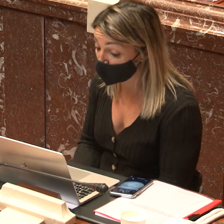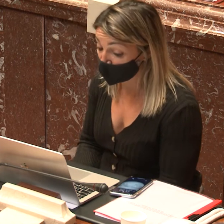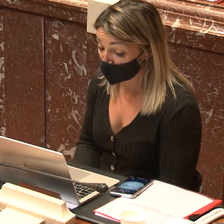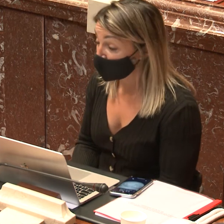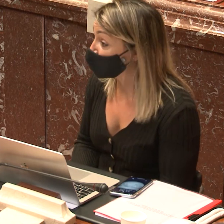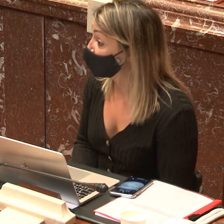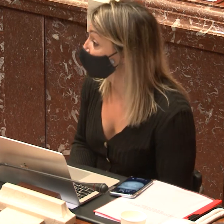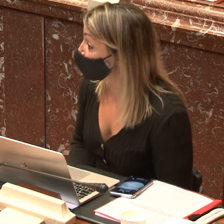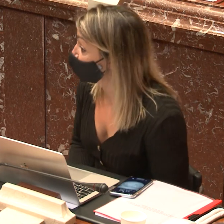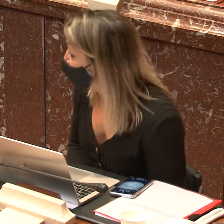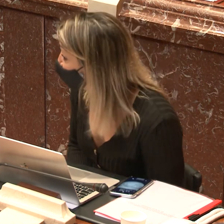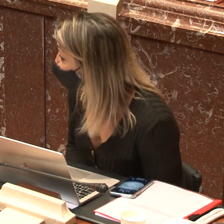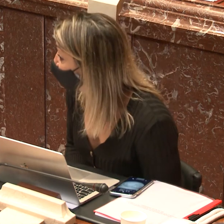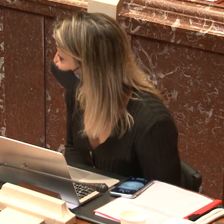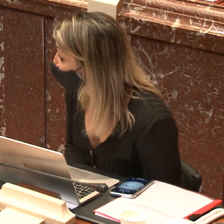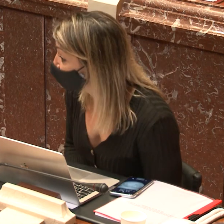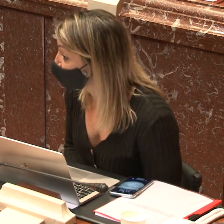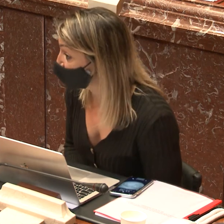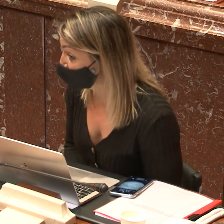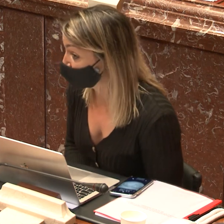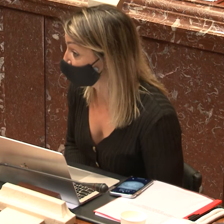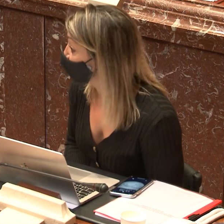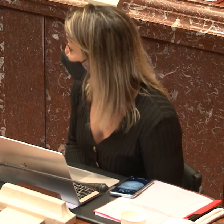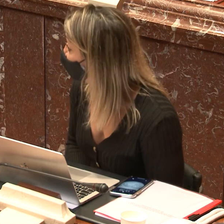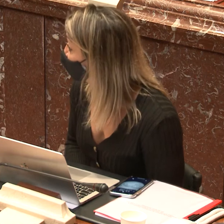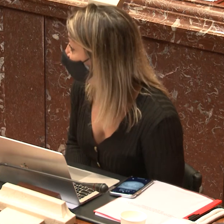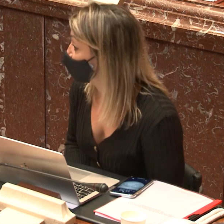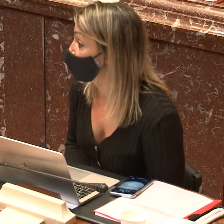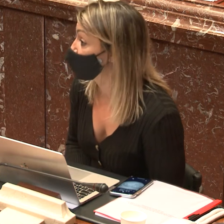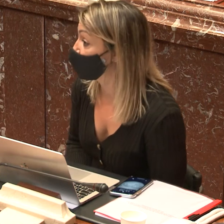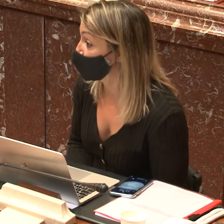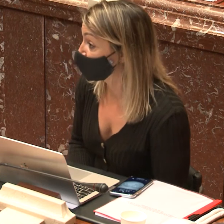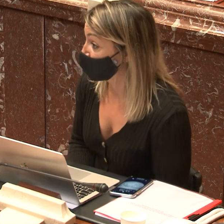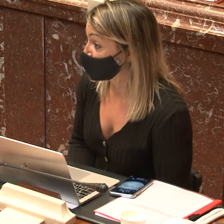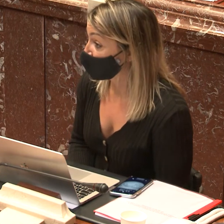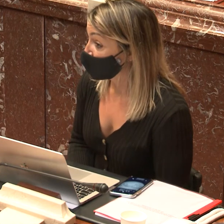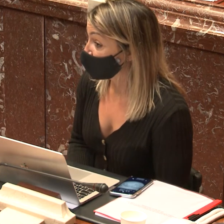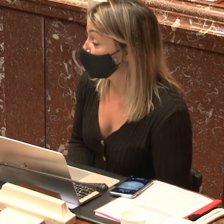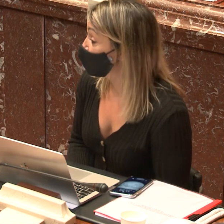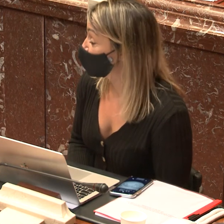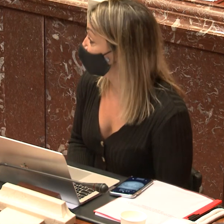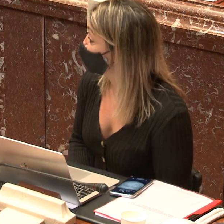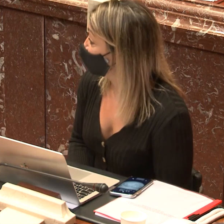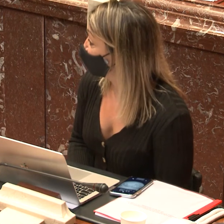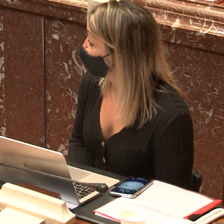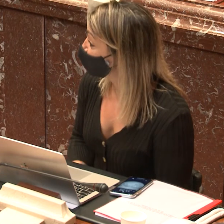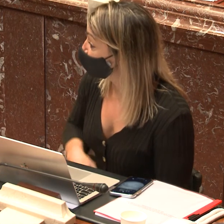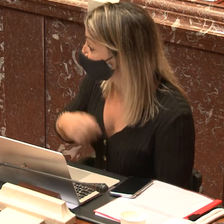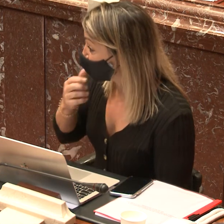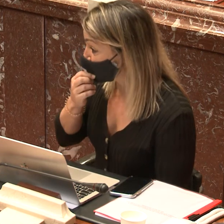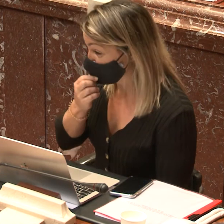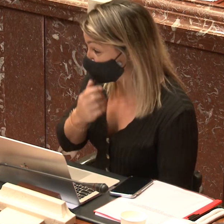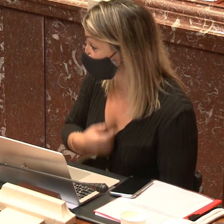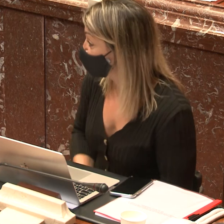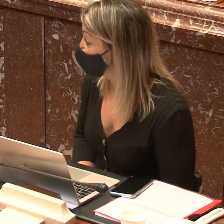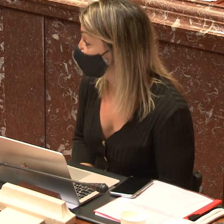FESORMU porque la información no estaba llegando al colectivo de las personas sordas y, bueno, pues aquí cada uno